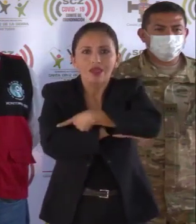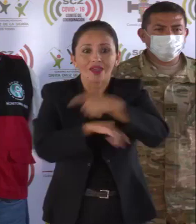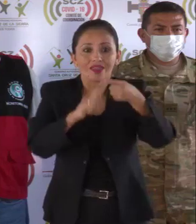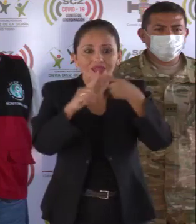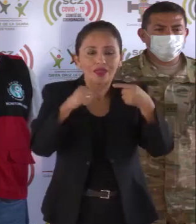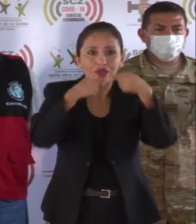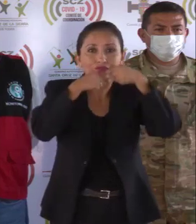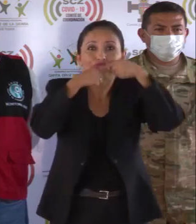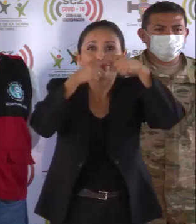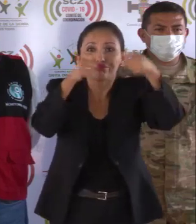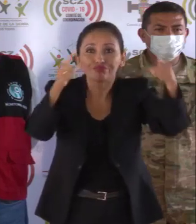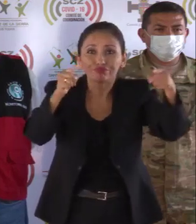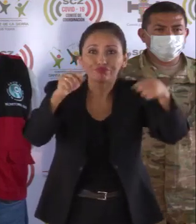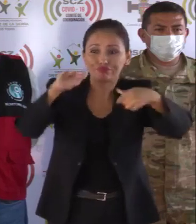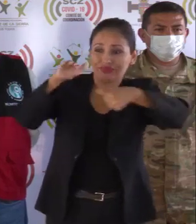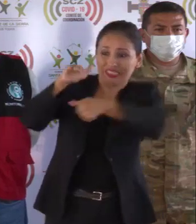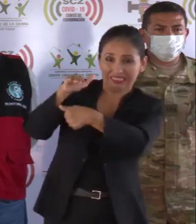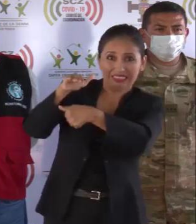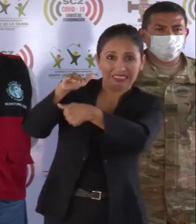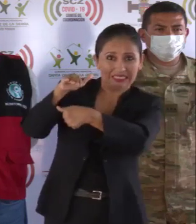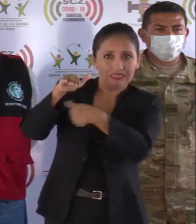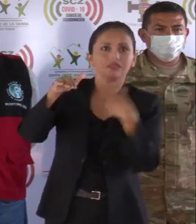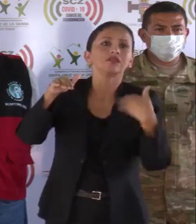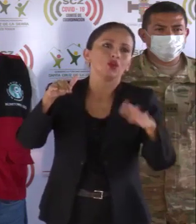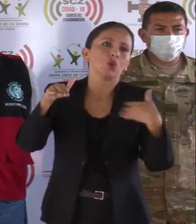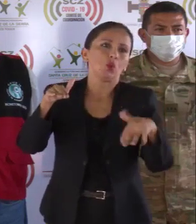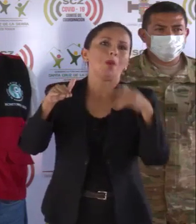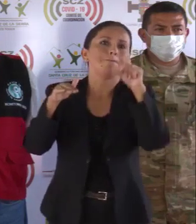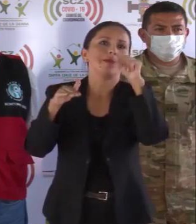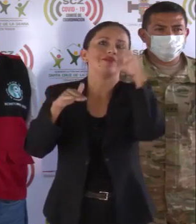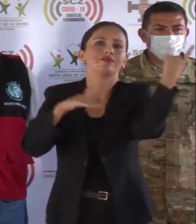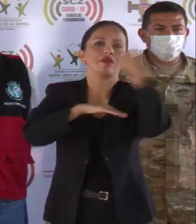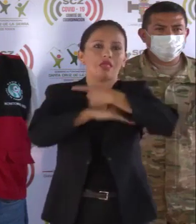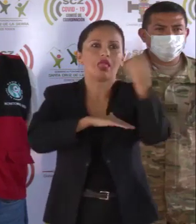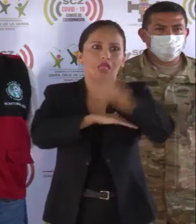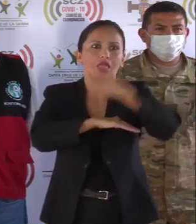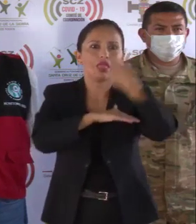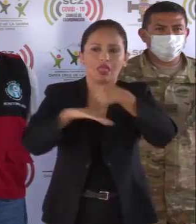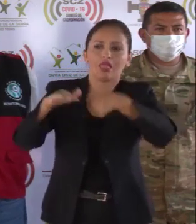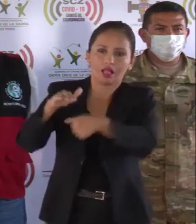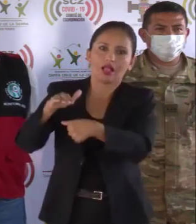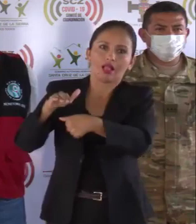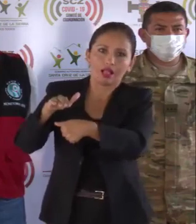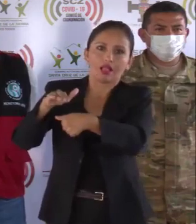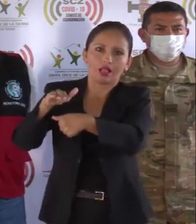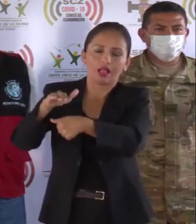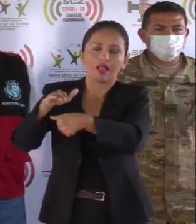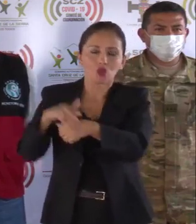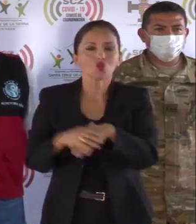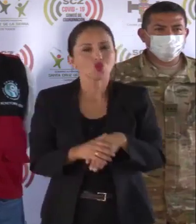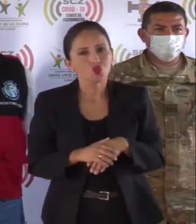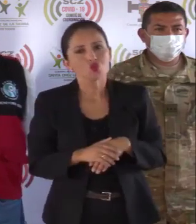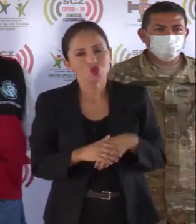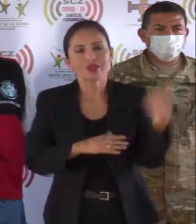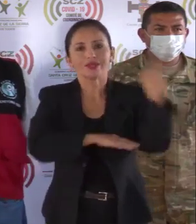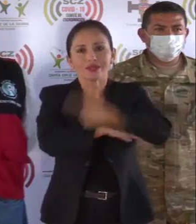que se decretara la cuarentena total. Han sido días